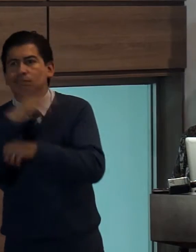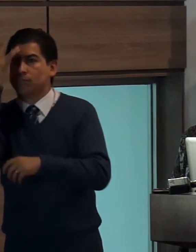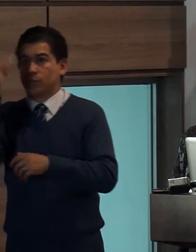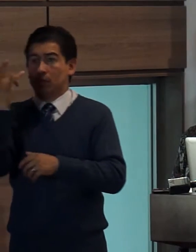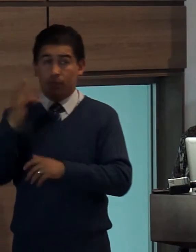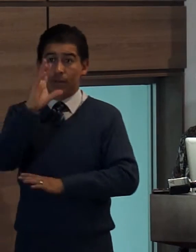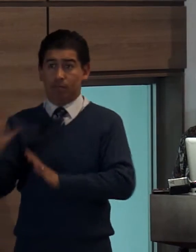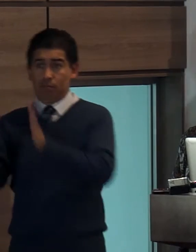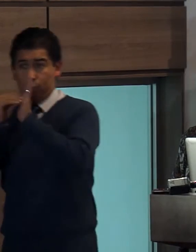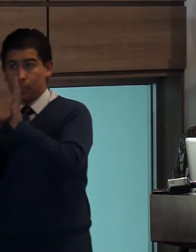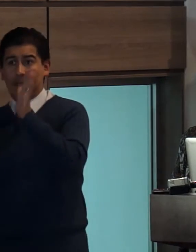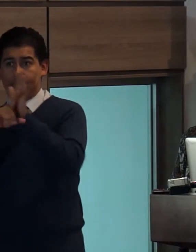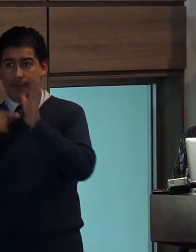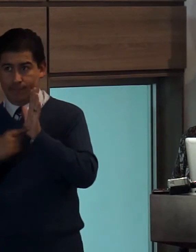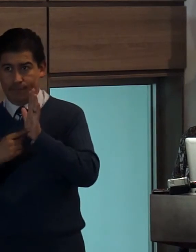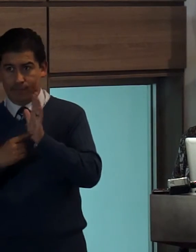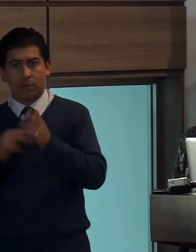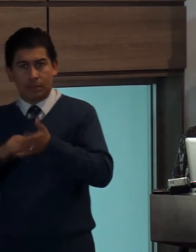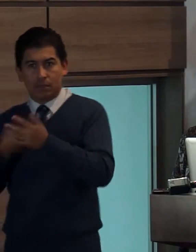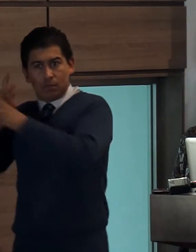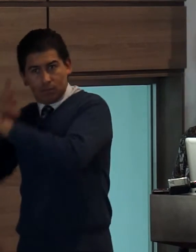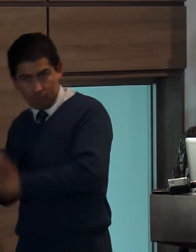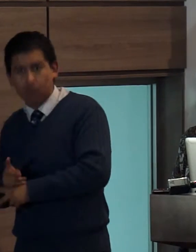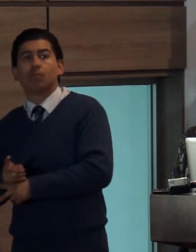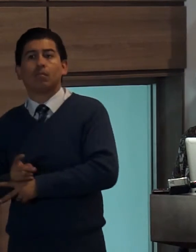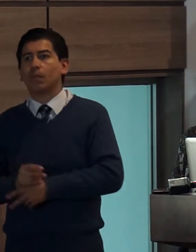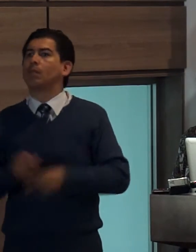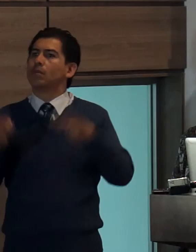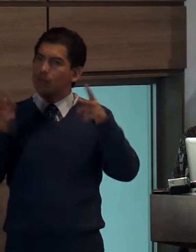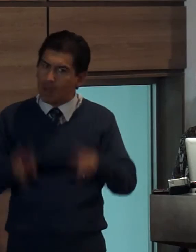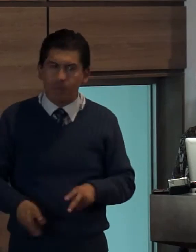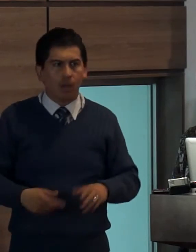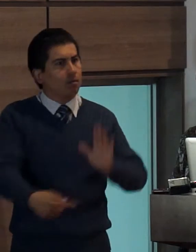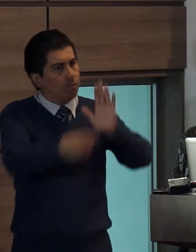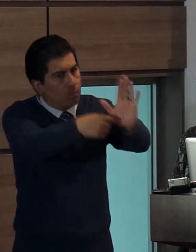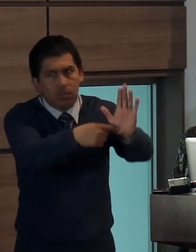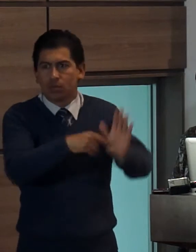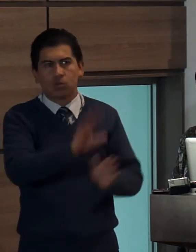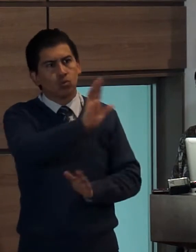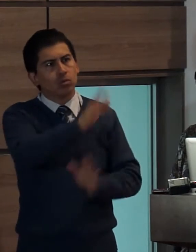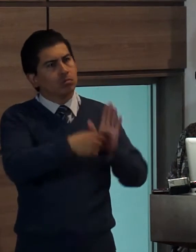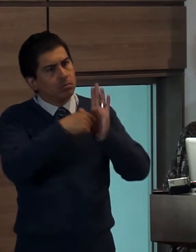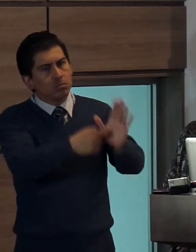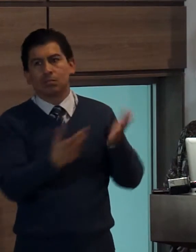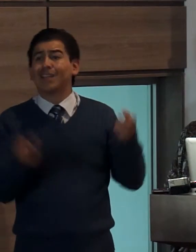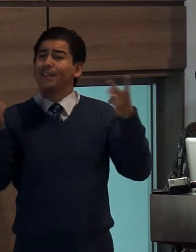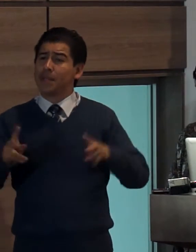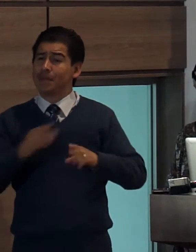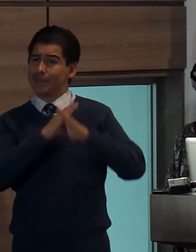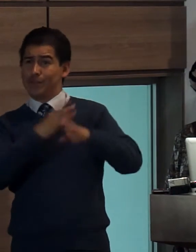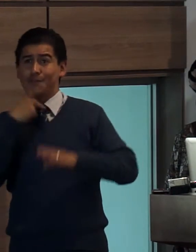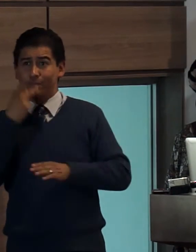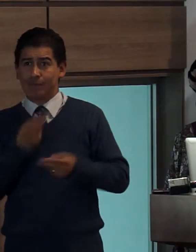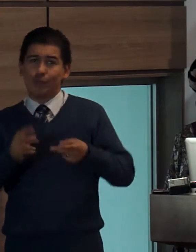pública de comunicación por supuesto auto calificar y auto evaluar el trabajo que ha hecho la Defensoría del Pueblo y el